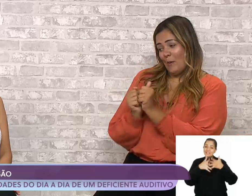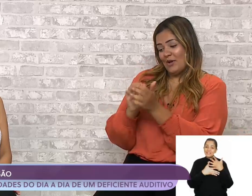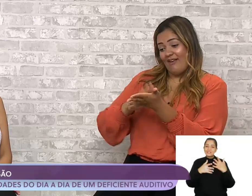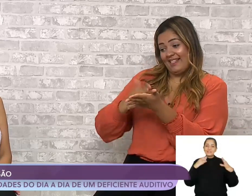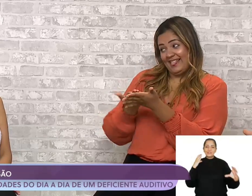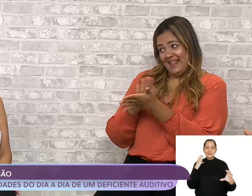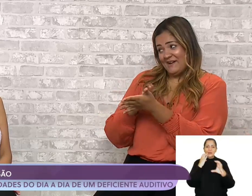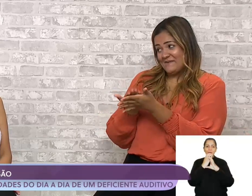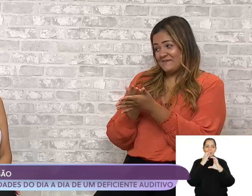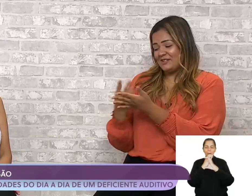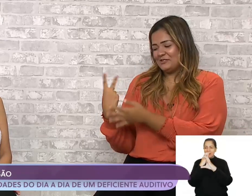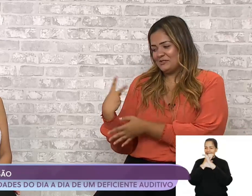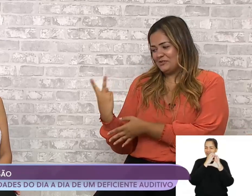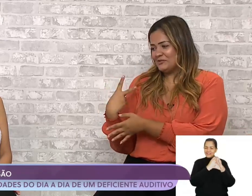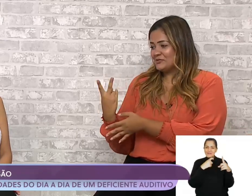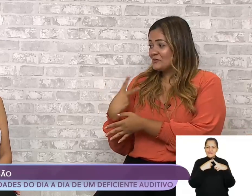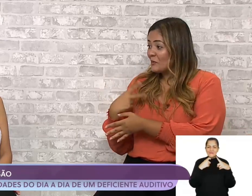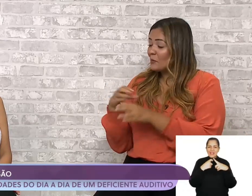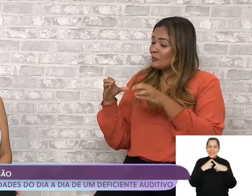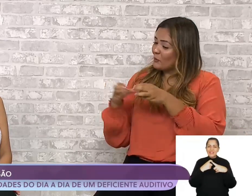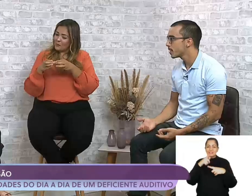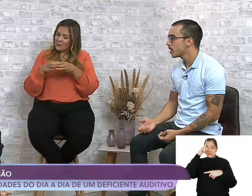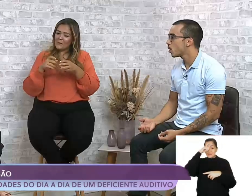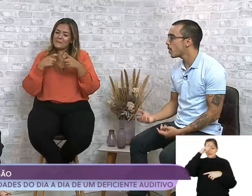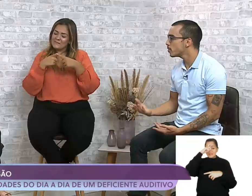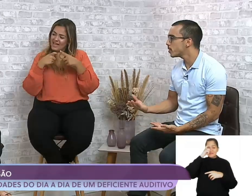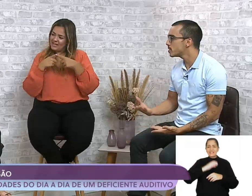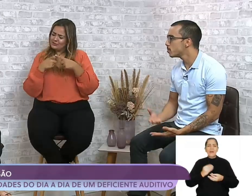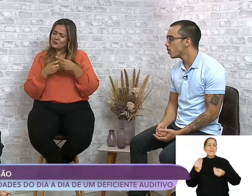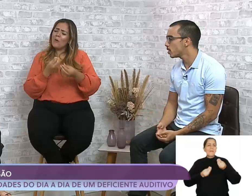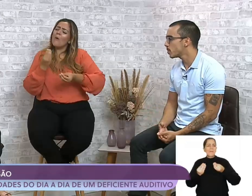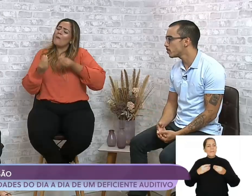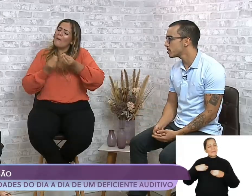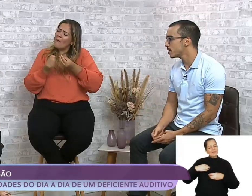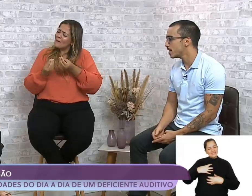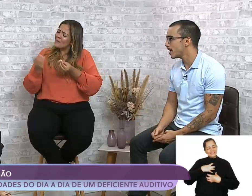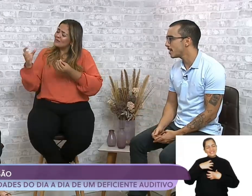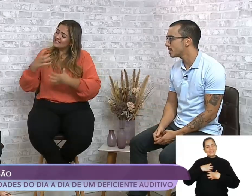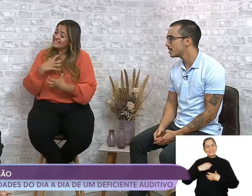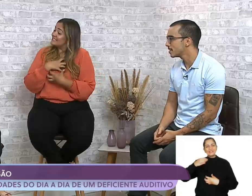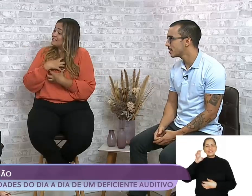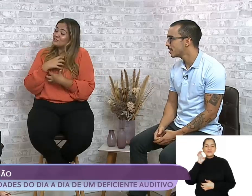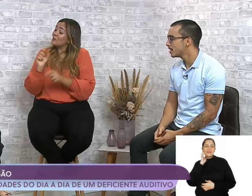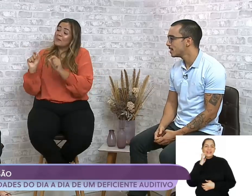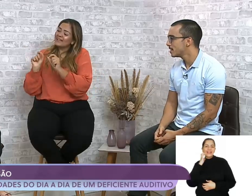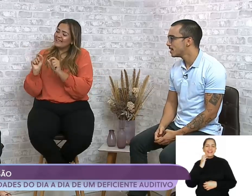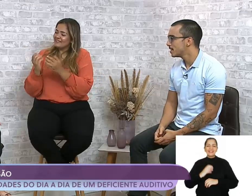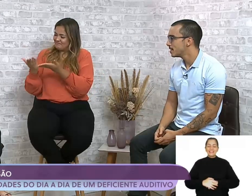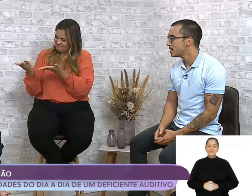intérprete entre ela e a equipe médica. Como é que foi esse momento para você, Ellen?